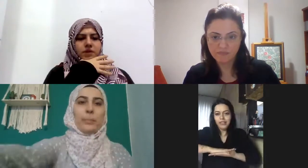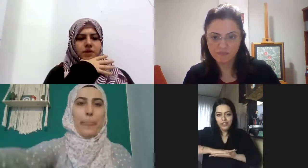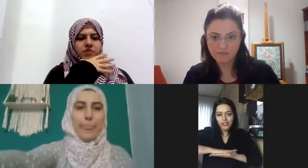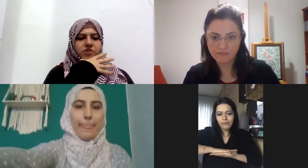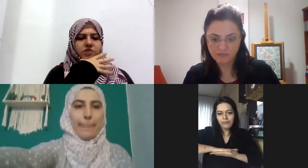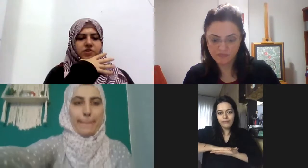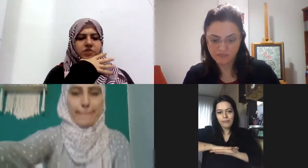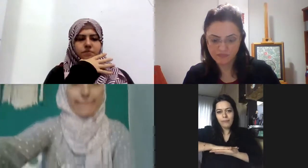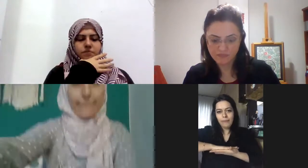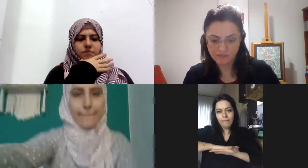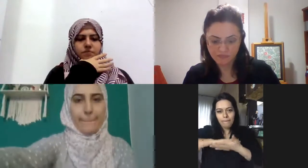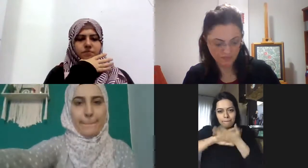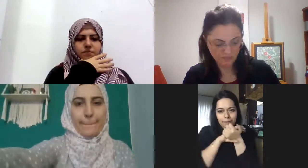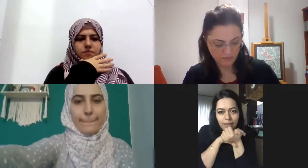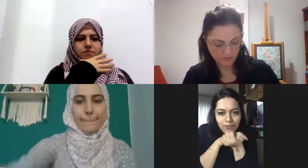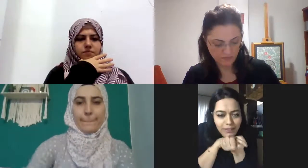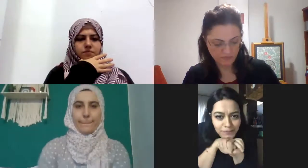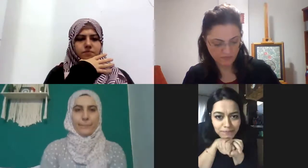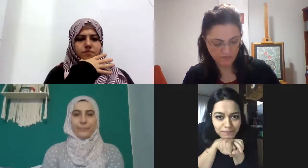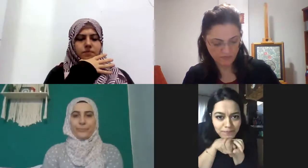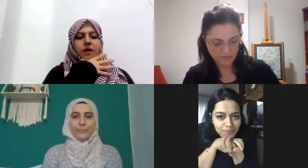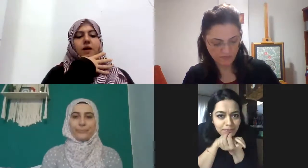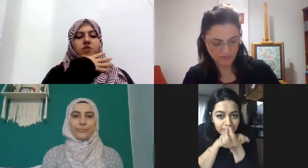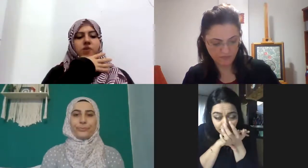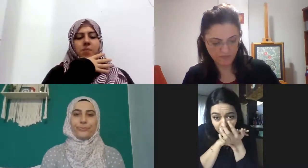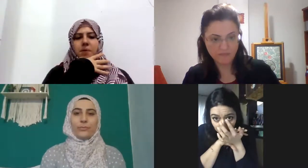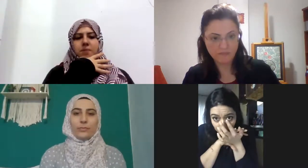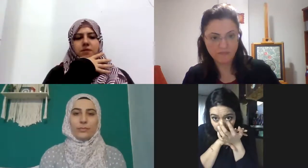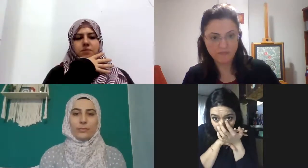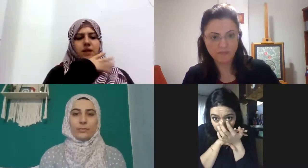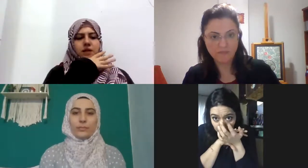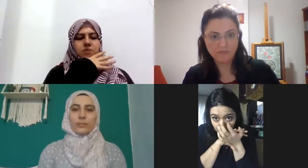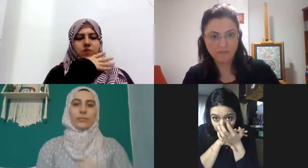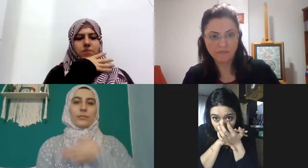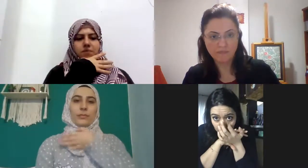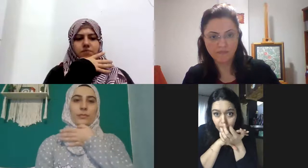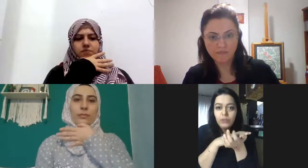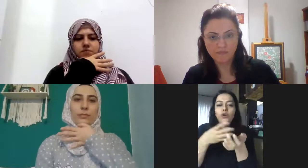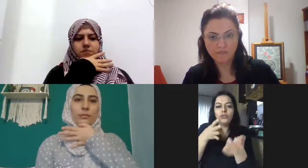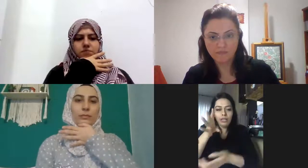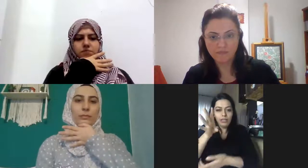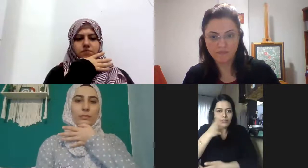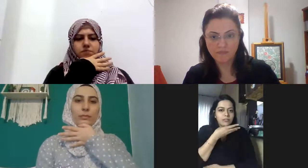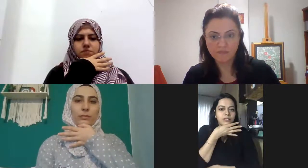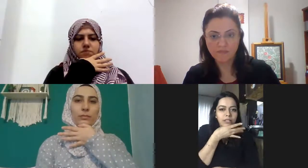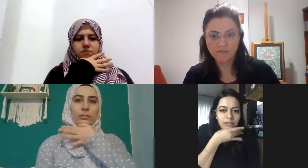efendim açacağım ama parmaklarımı sallamayacağım değil mi yok sallayacağız sakal gibi